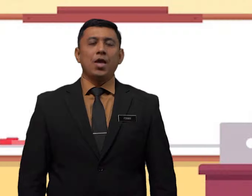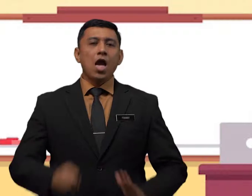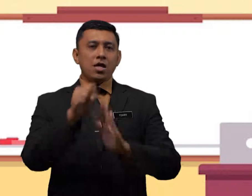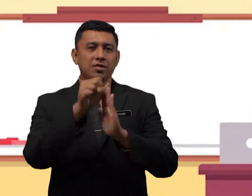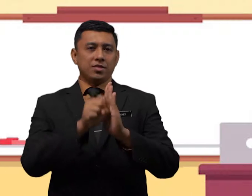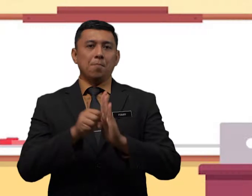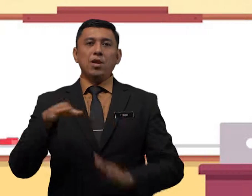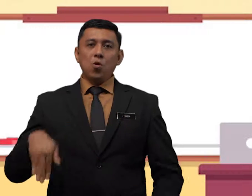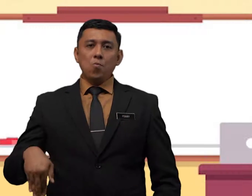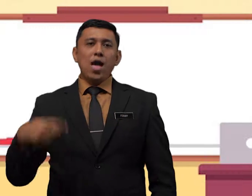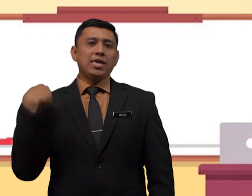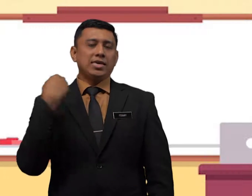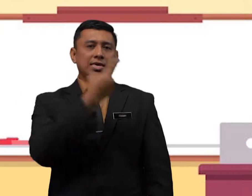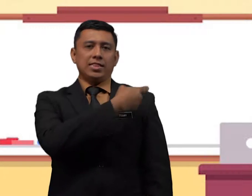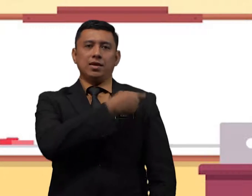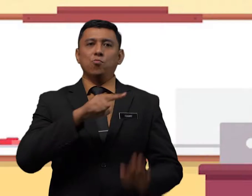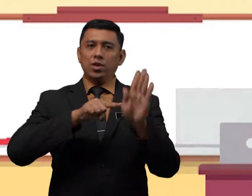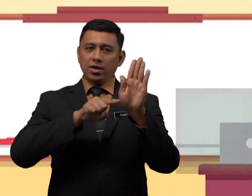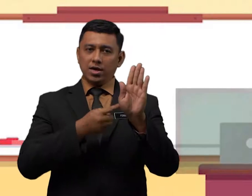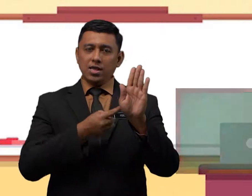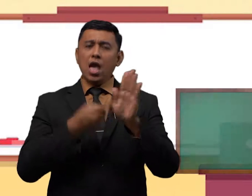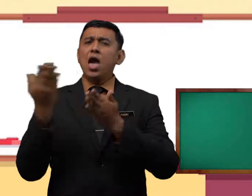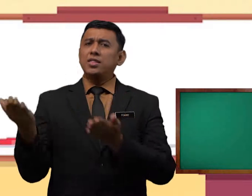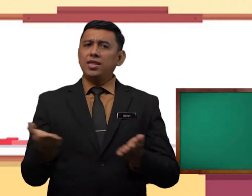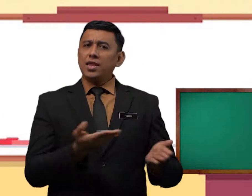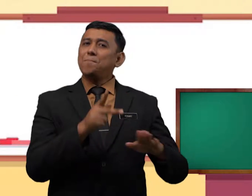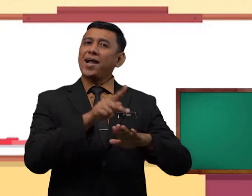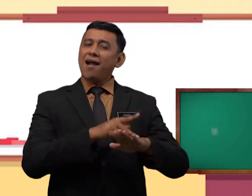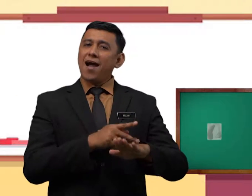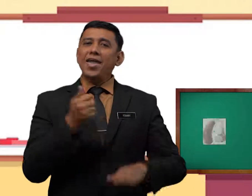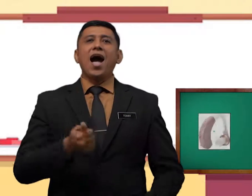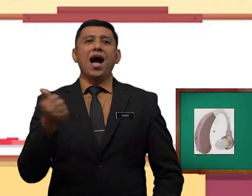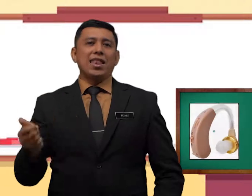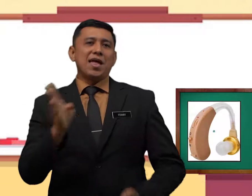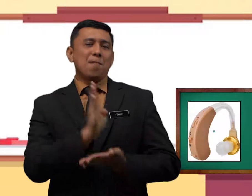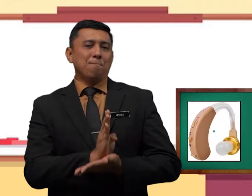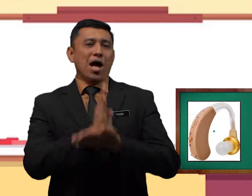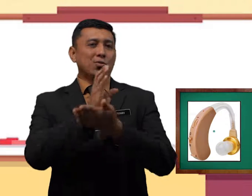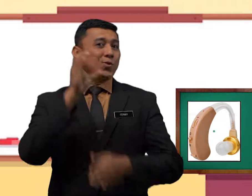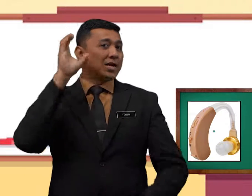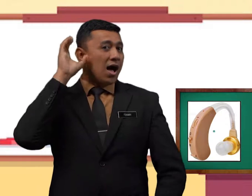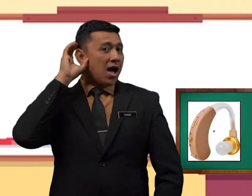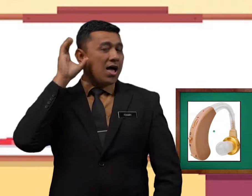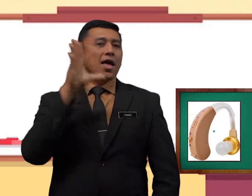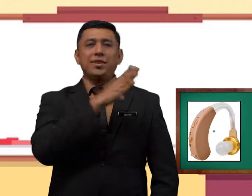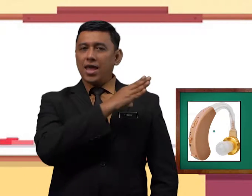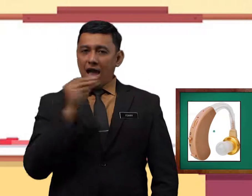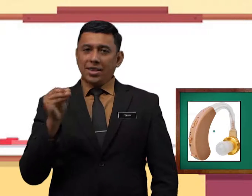Sebelum kita mula, sila pakai alat bantu dengar dan